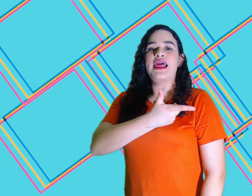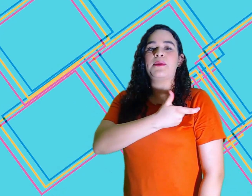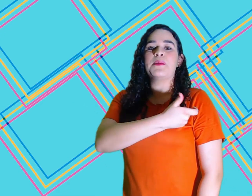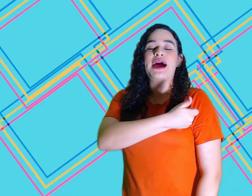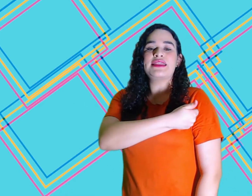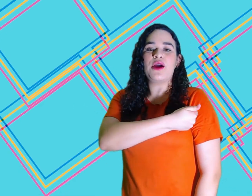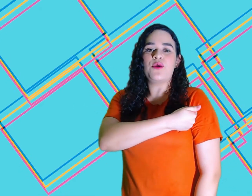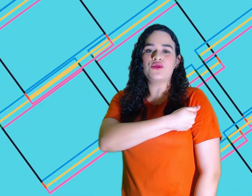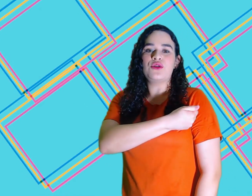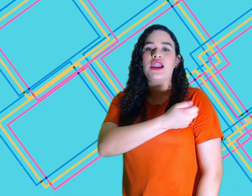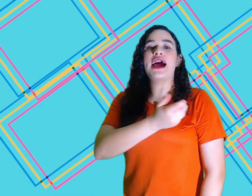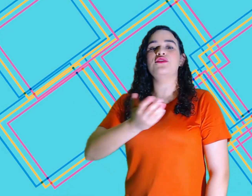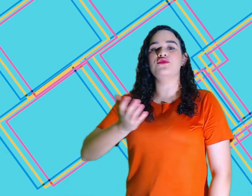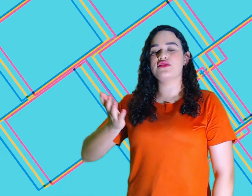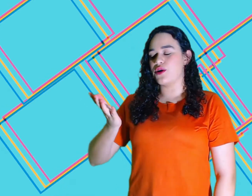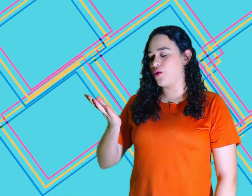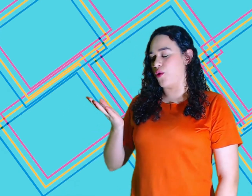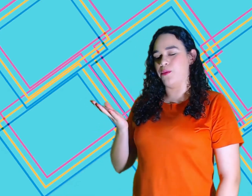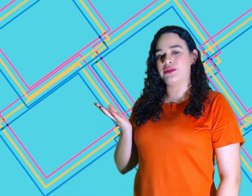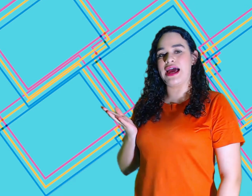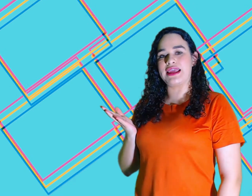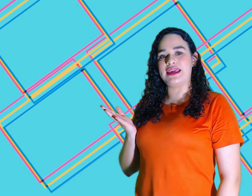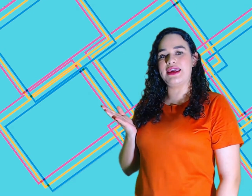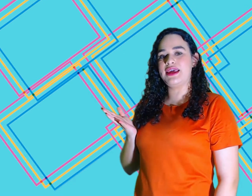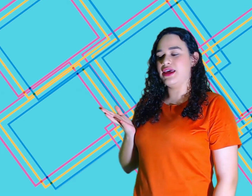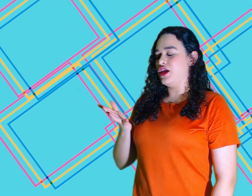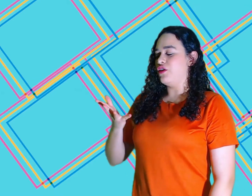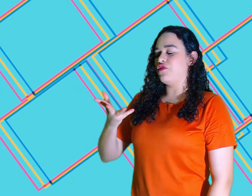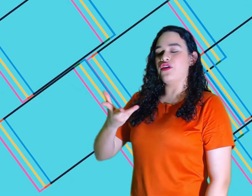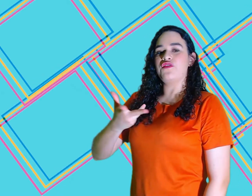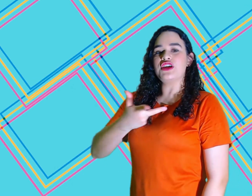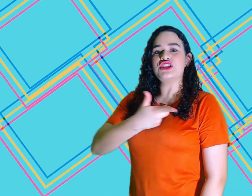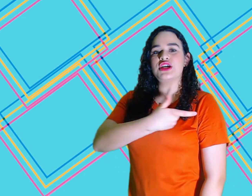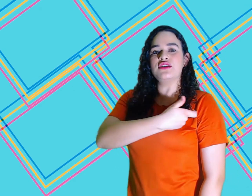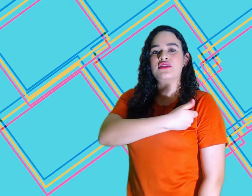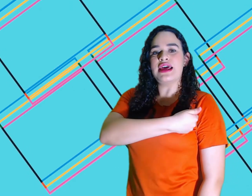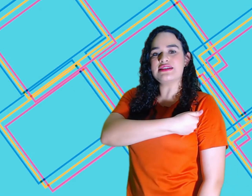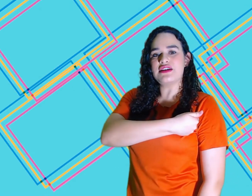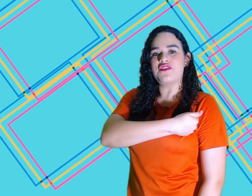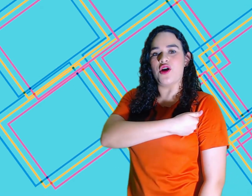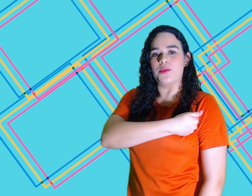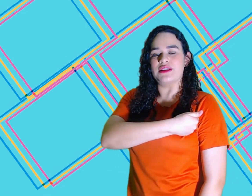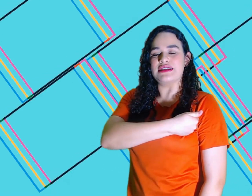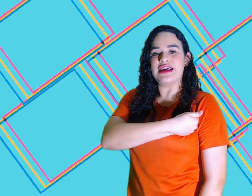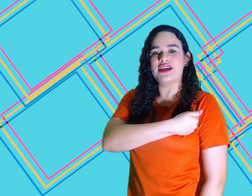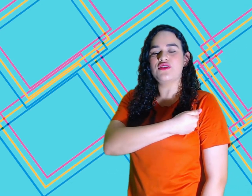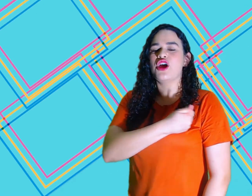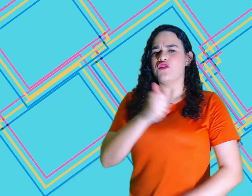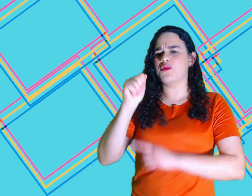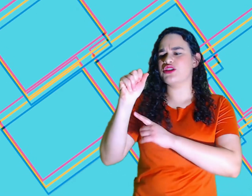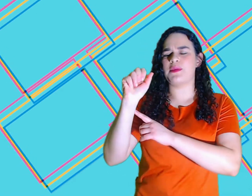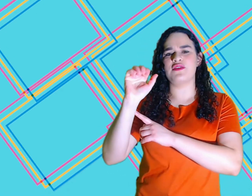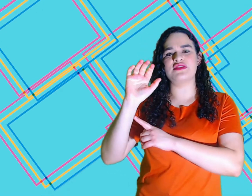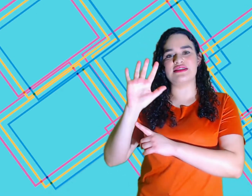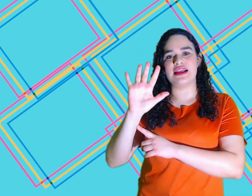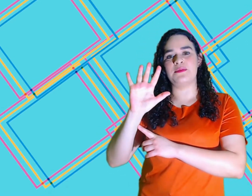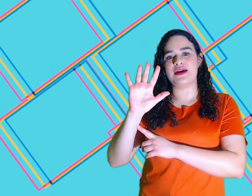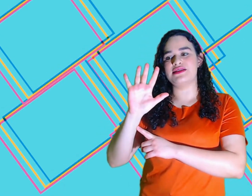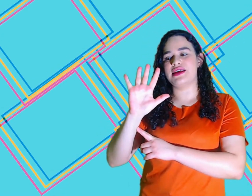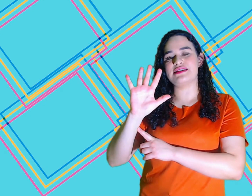até o outro lado do seu corpo. Tá aqui, foi fechando dessa forma, tá certo? Vou mostrar para vocês ela em pézinha assim,